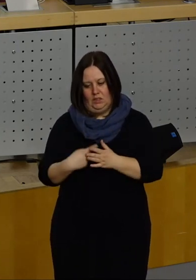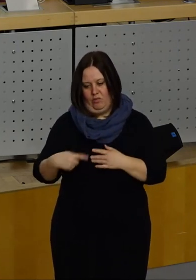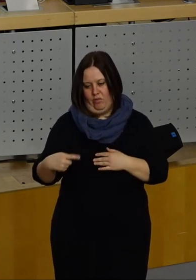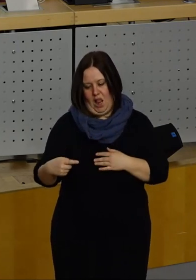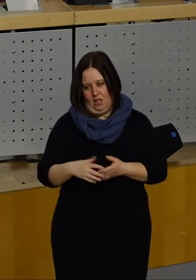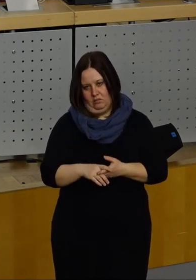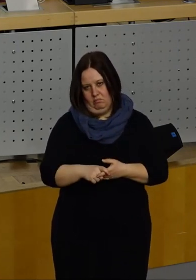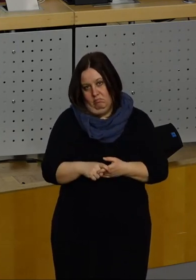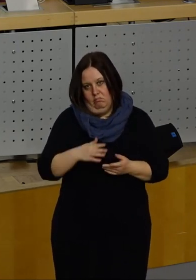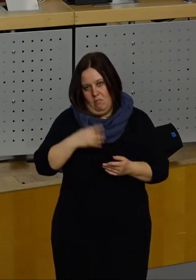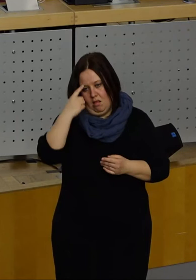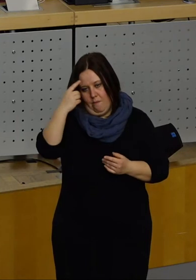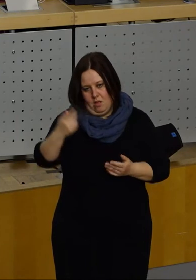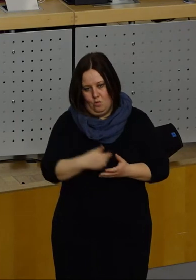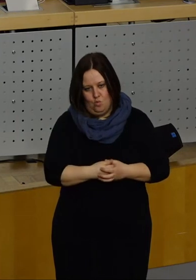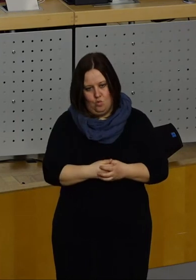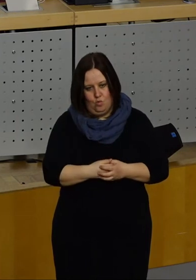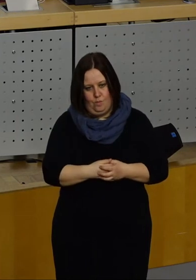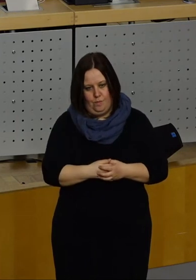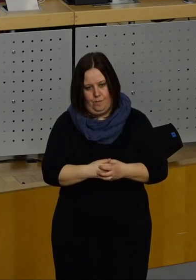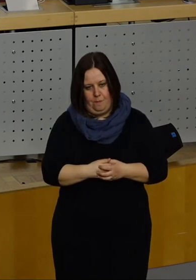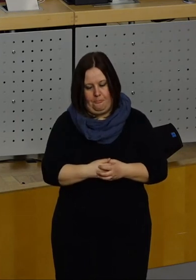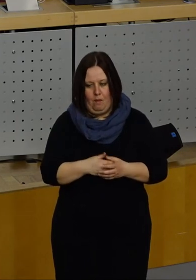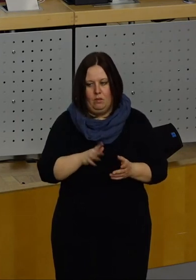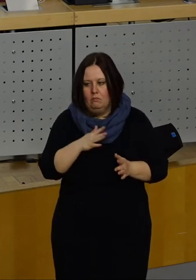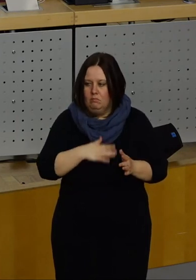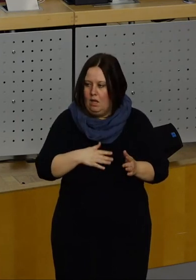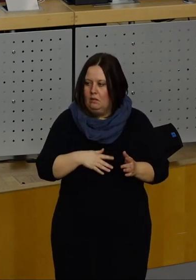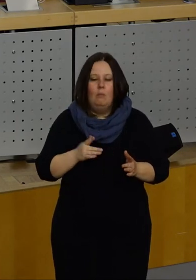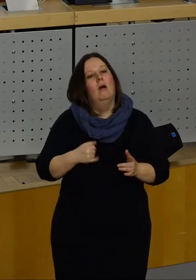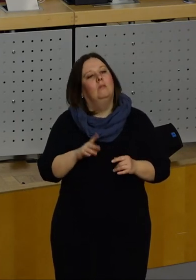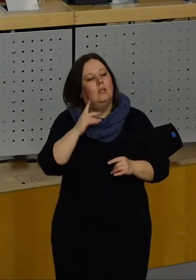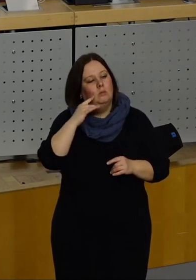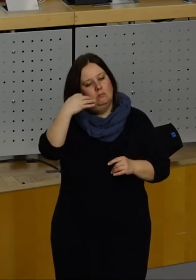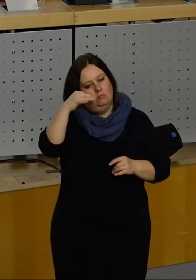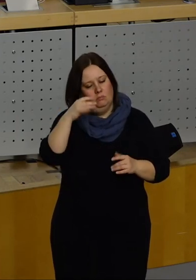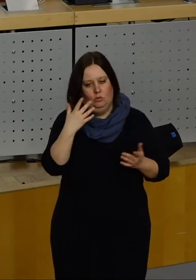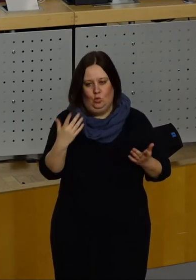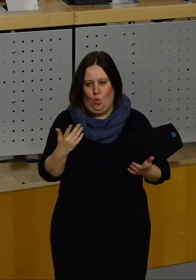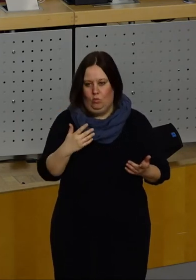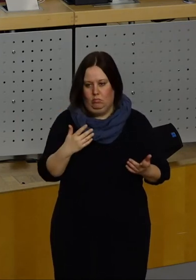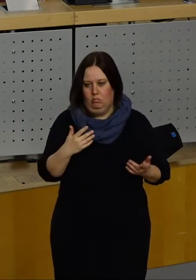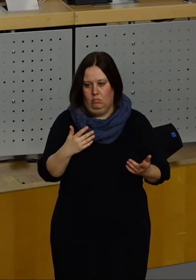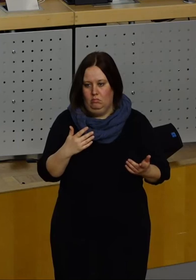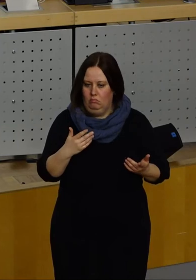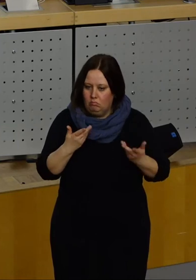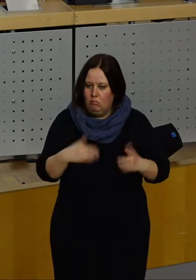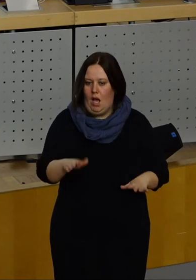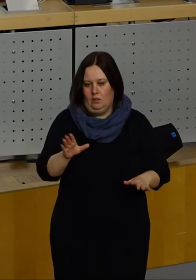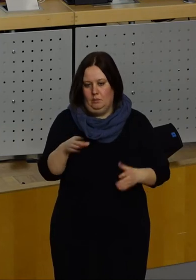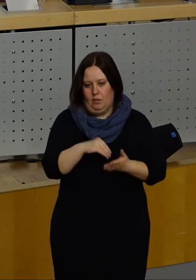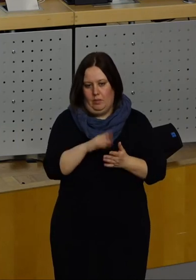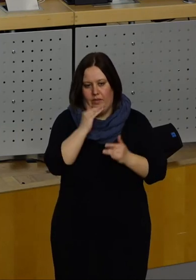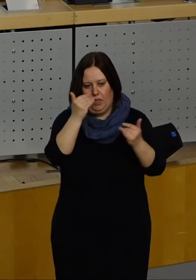den Redebeiträgen aus unserer Sicht deutlich zu kurz. Aber wie gesagt, in dem Sinne, wie ich ihn vorgetragen habe, gerne Bereitschaft, da